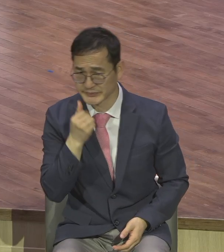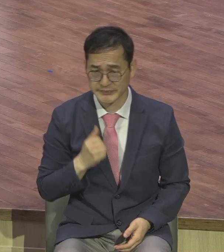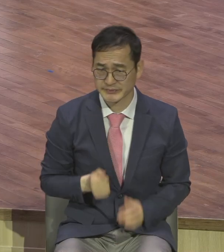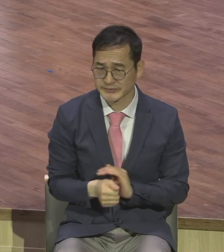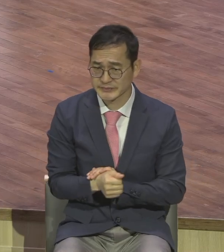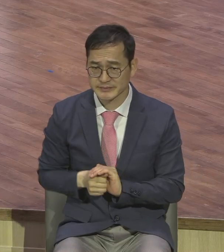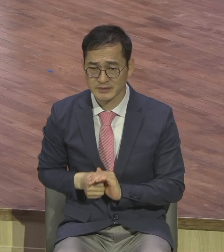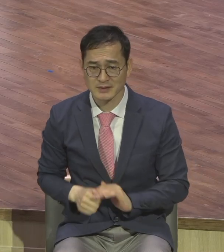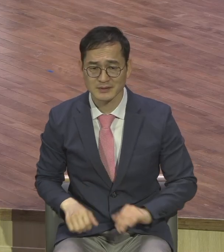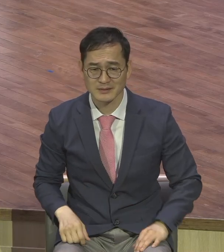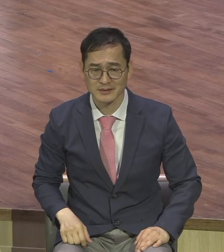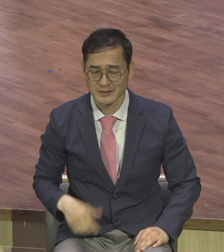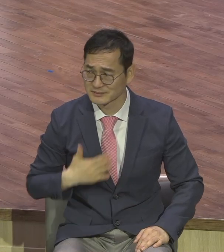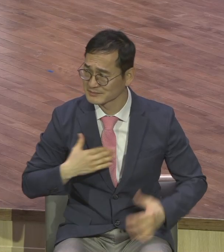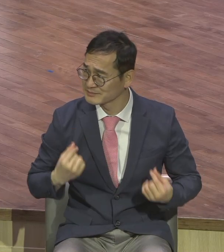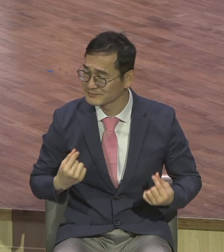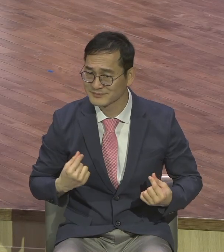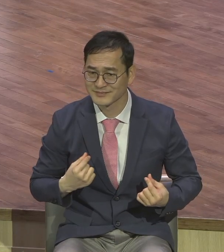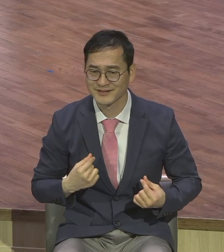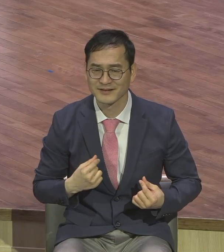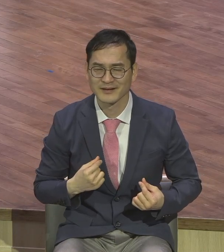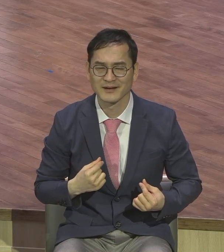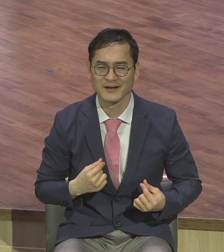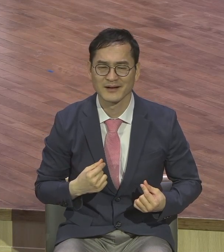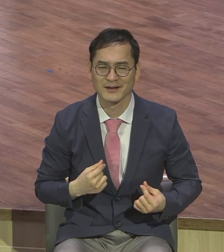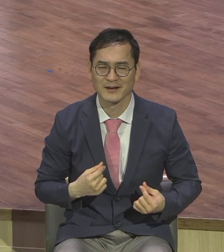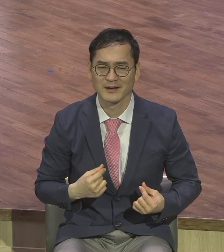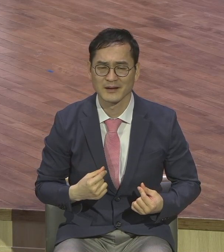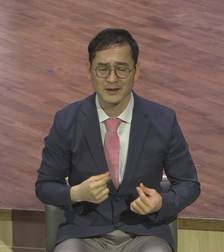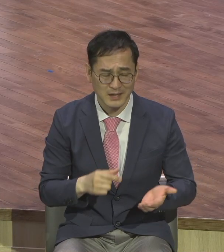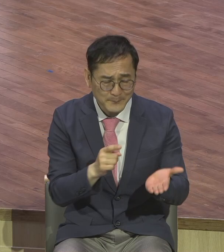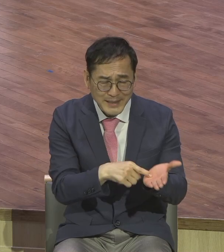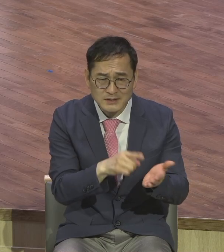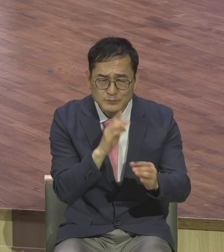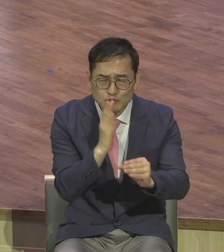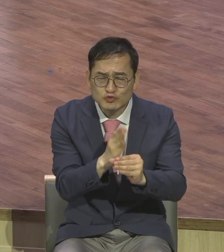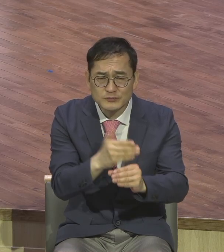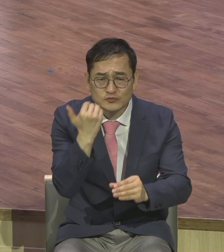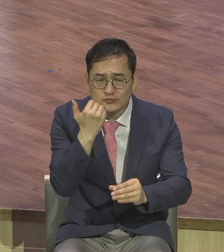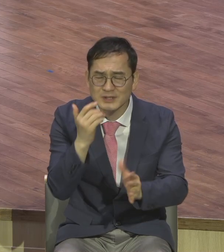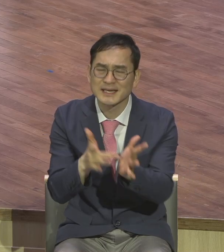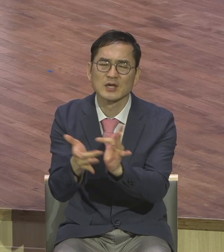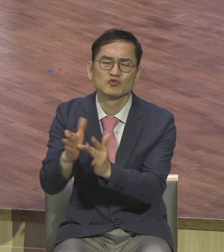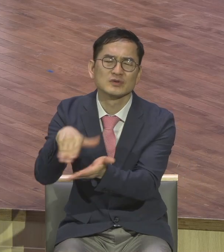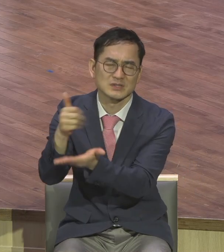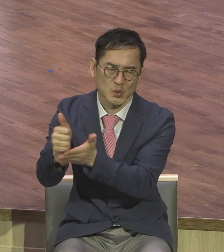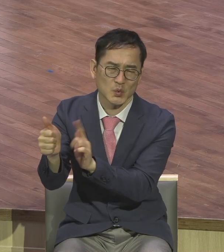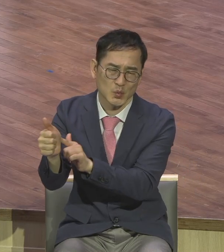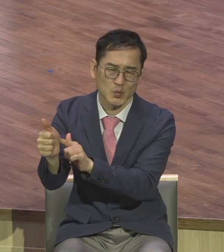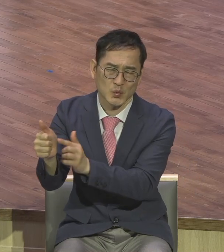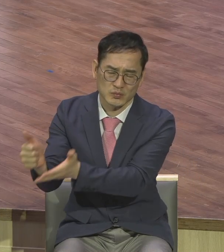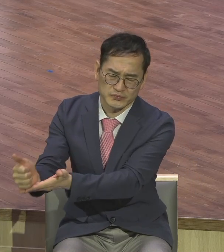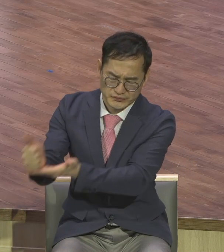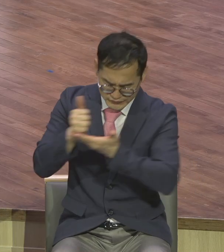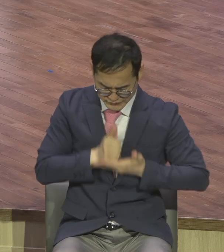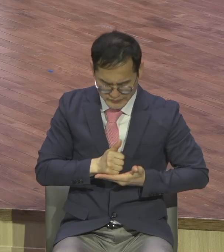예수 그리스도를 놓쳐버려 놓으니까 진정한 변화가 일어나지 않았어요.